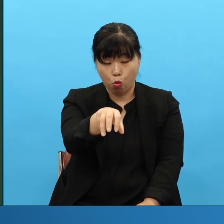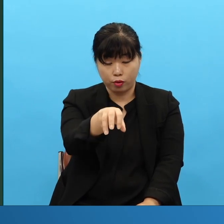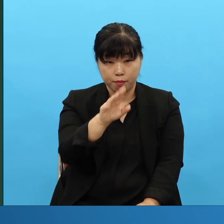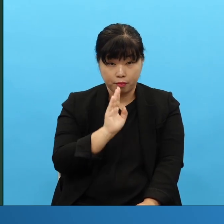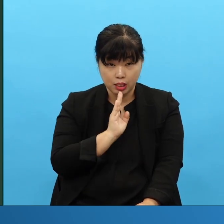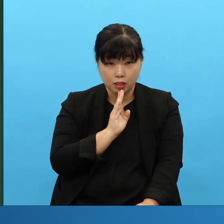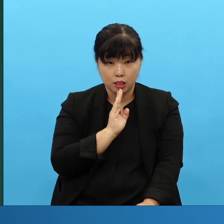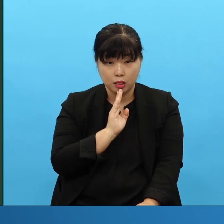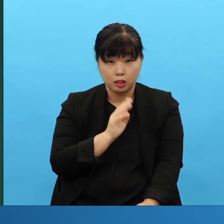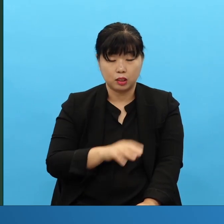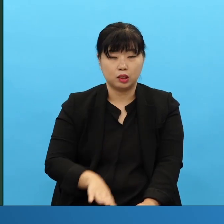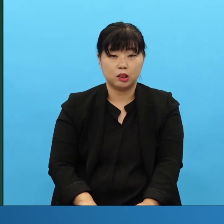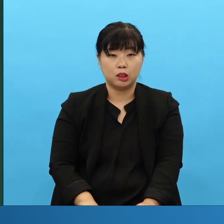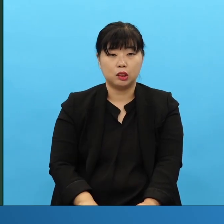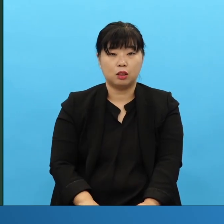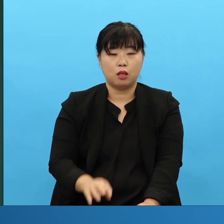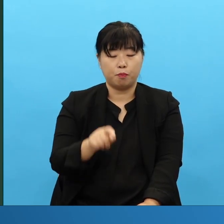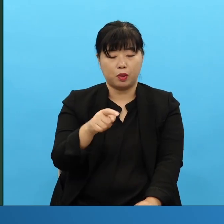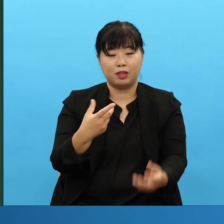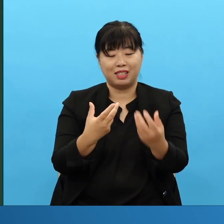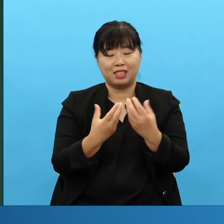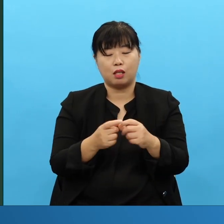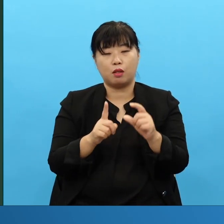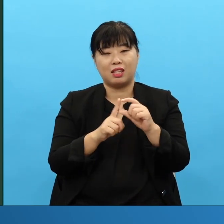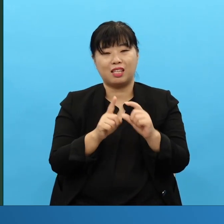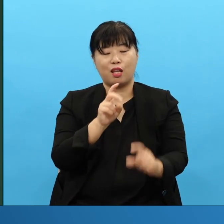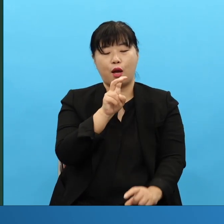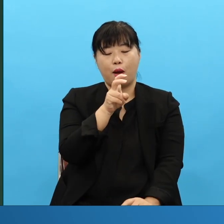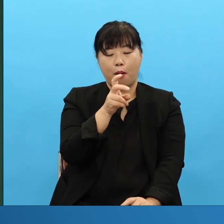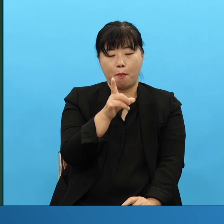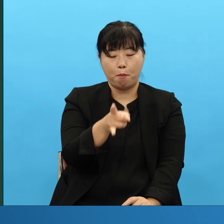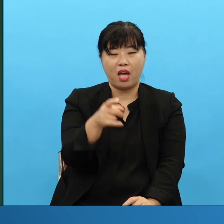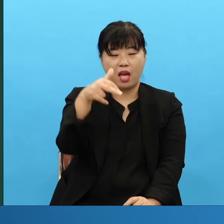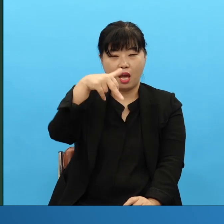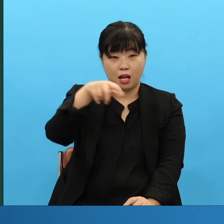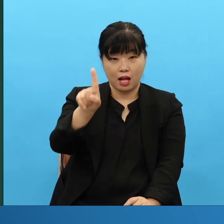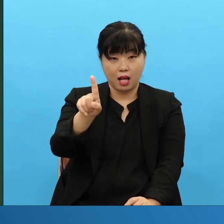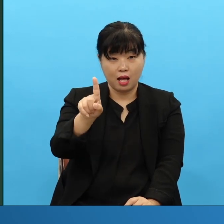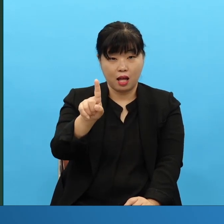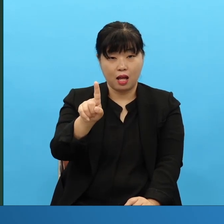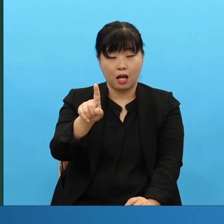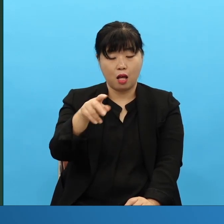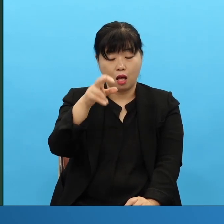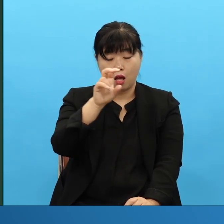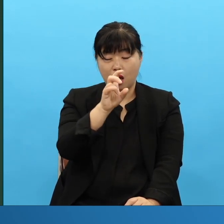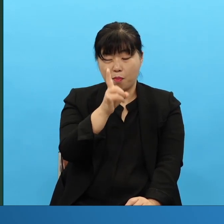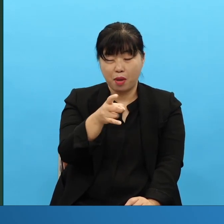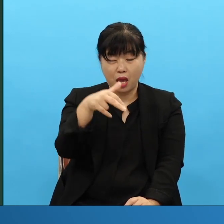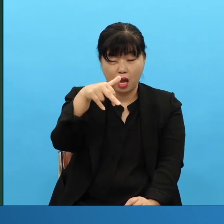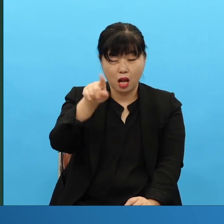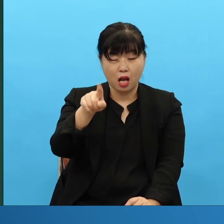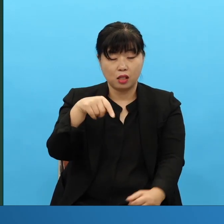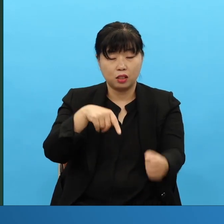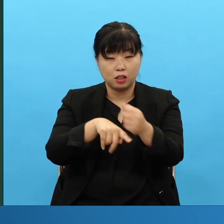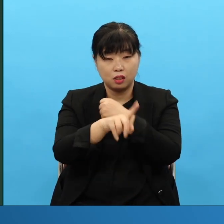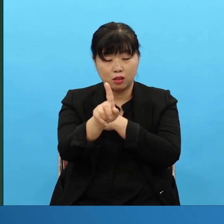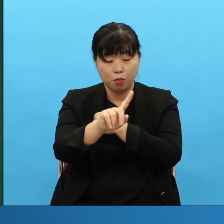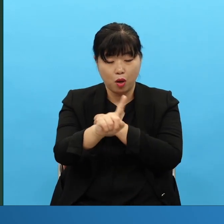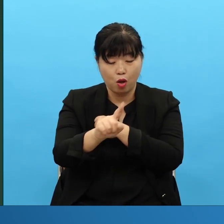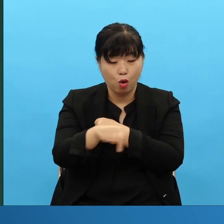우리가 메카 이렇게 할 때 메카는 원래 장소 이름이잖아요 그런데 우리가 말을 쓸 때 흐르는